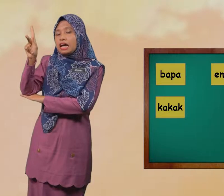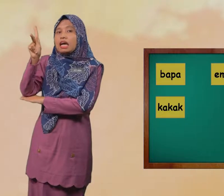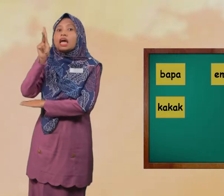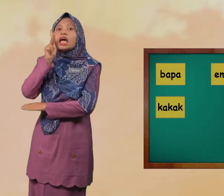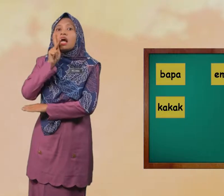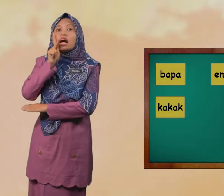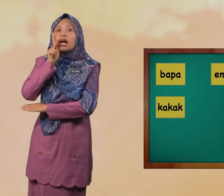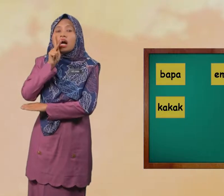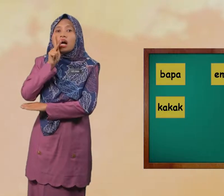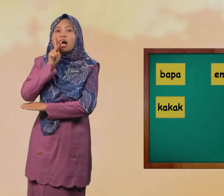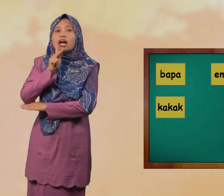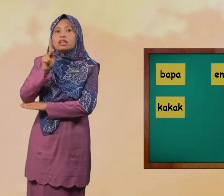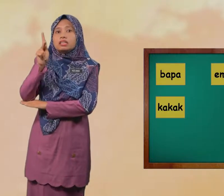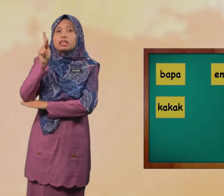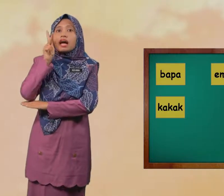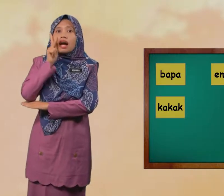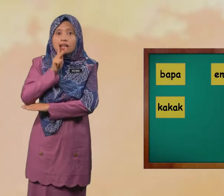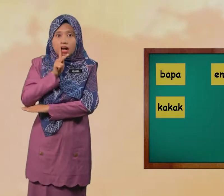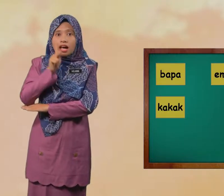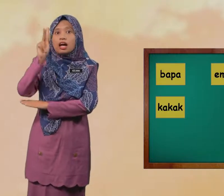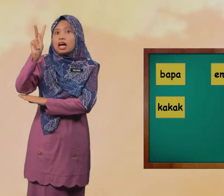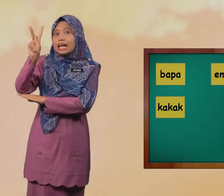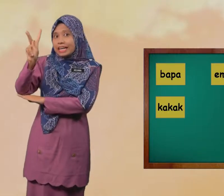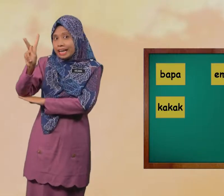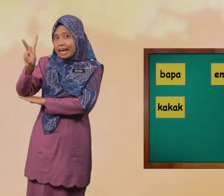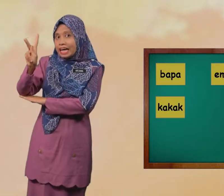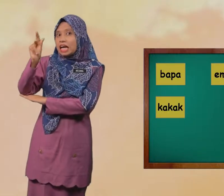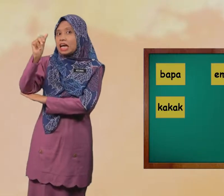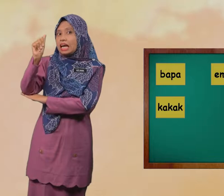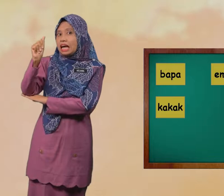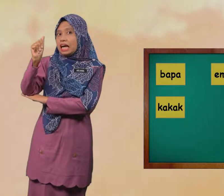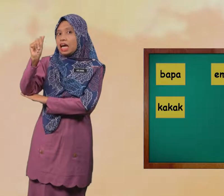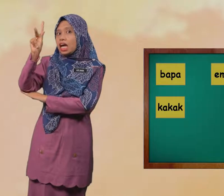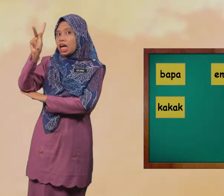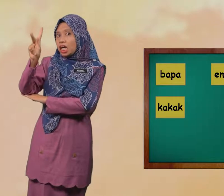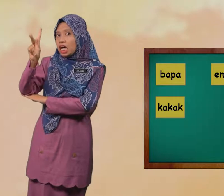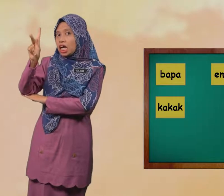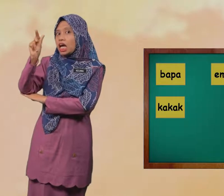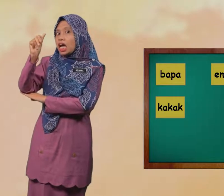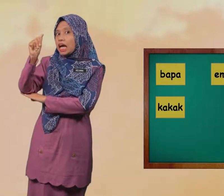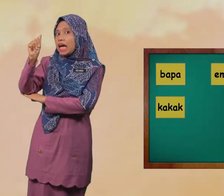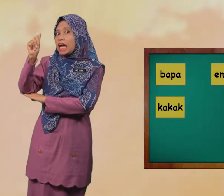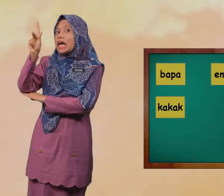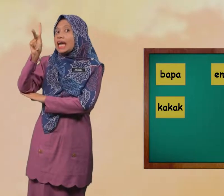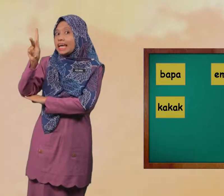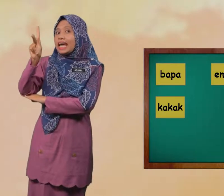Kakak Kakak K A K A K